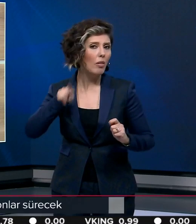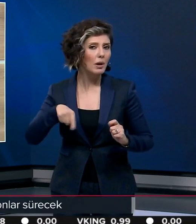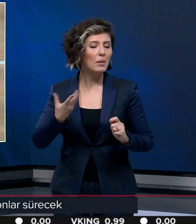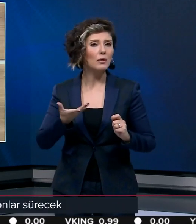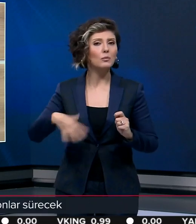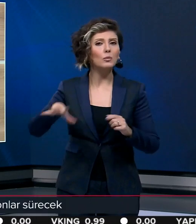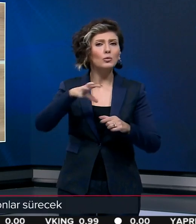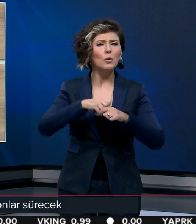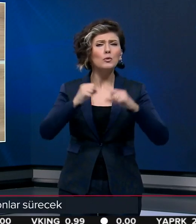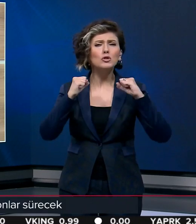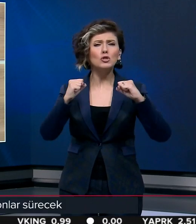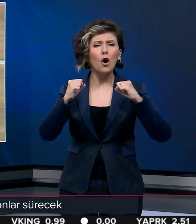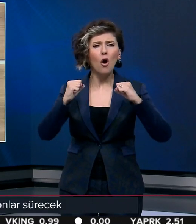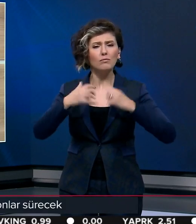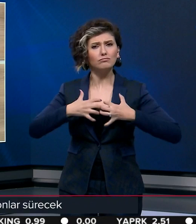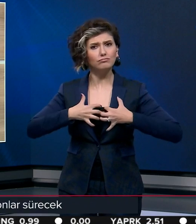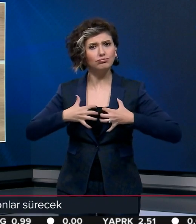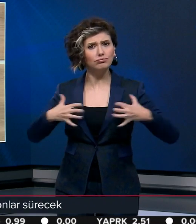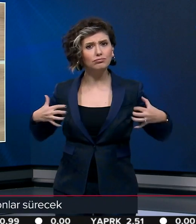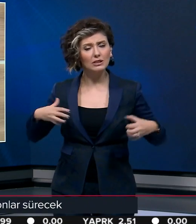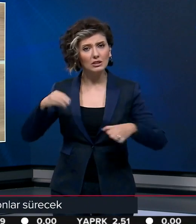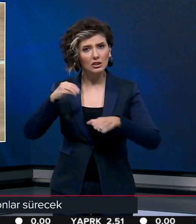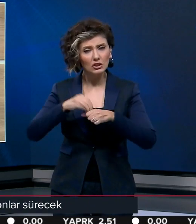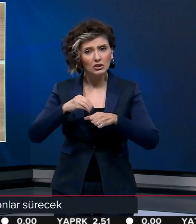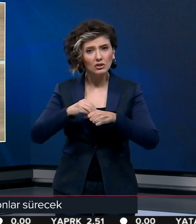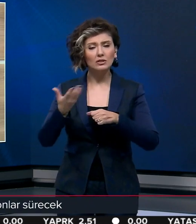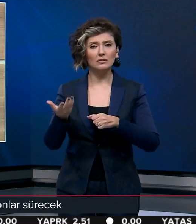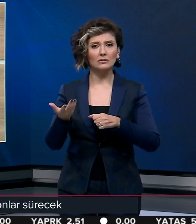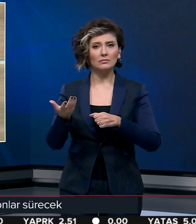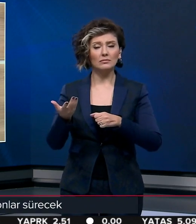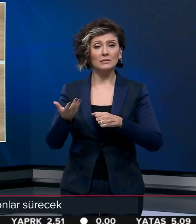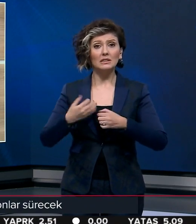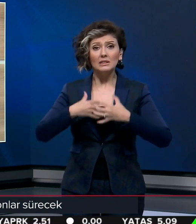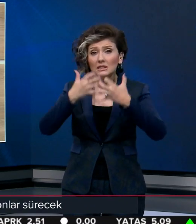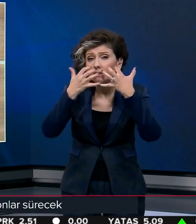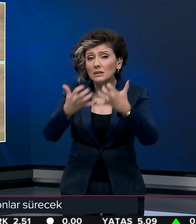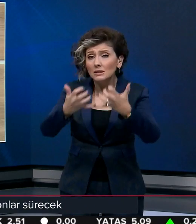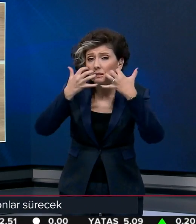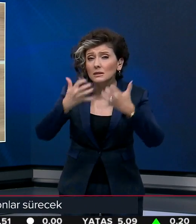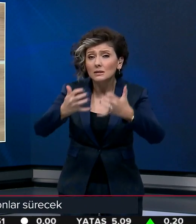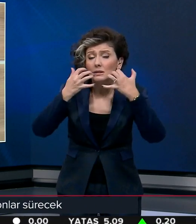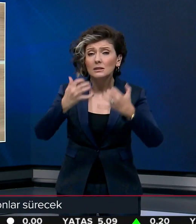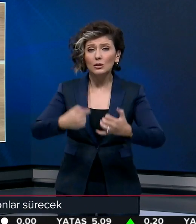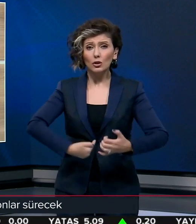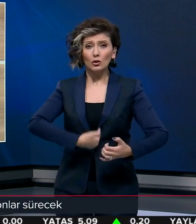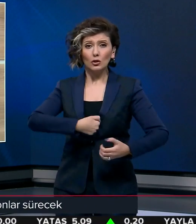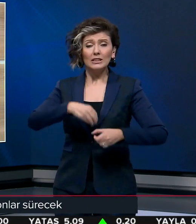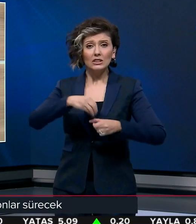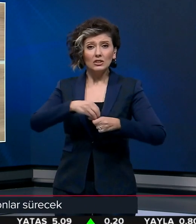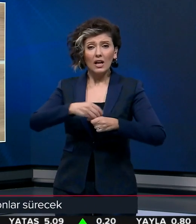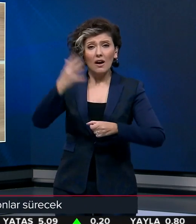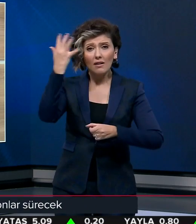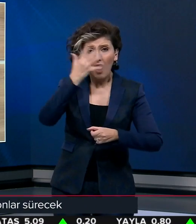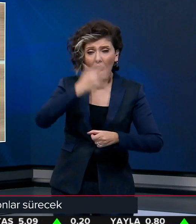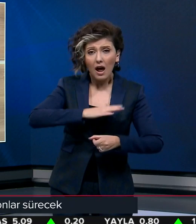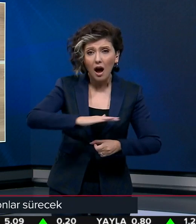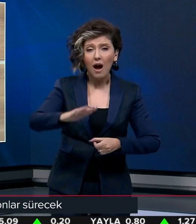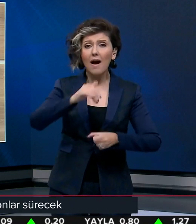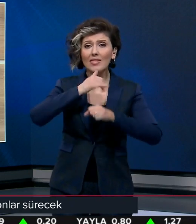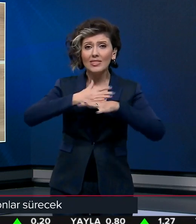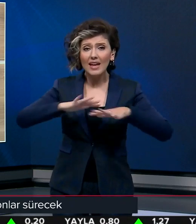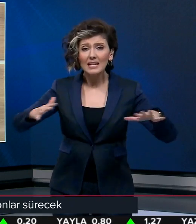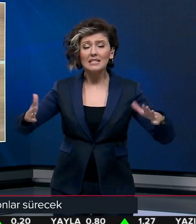tüm zorluklara göstermek kaydıyla ve adal ıslık bürgüsü içinde, karada, gelince, havada